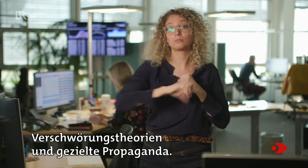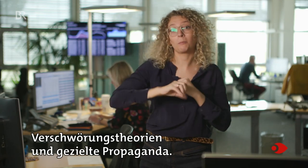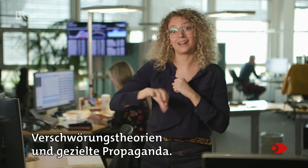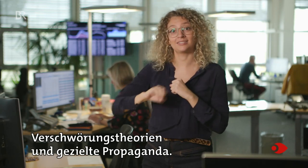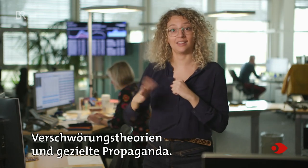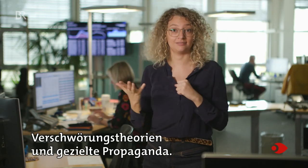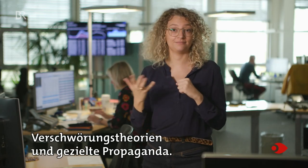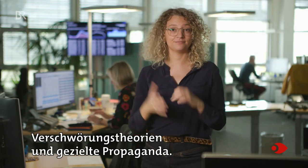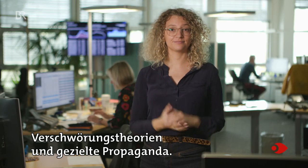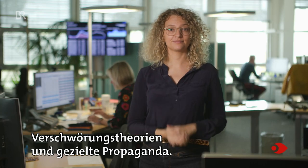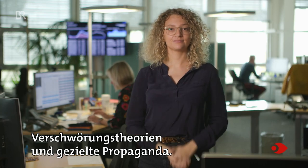und gezielte Propaganda.